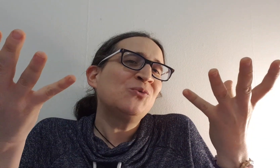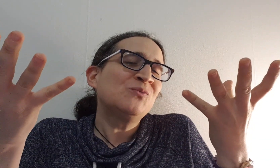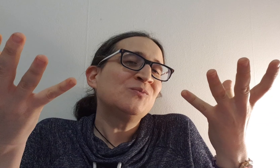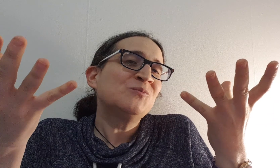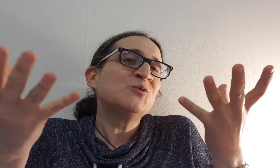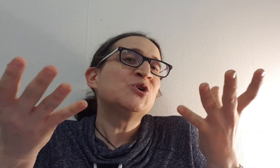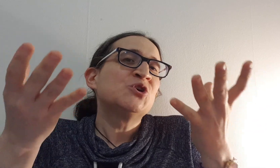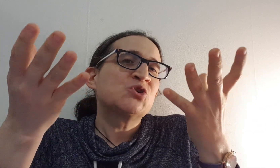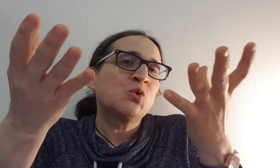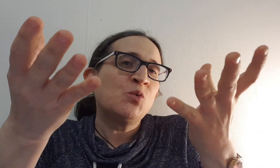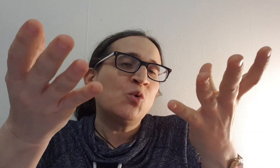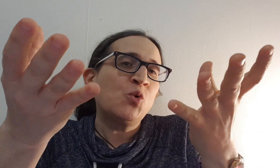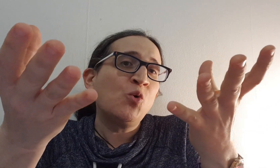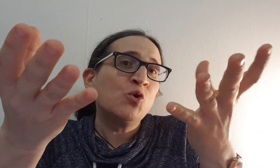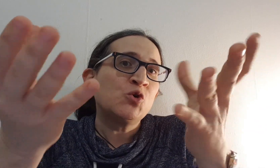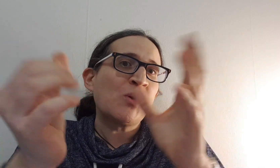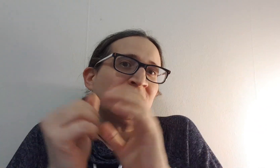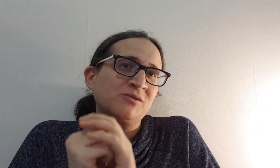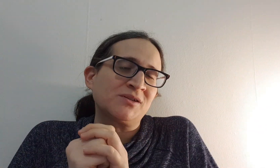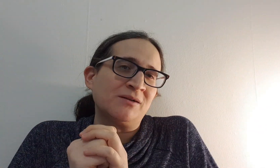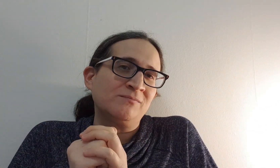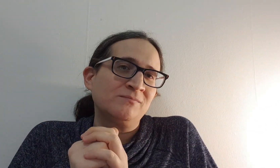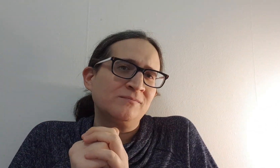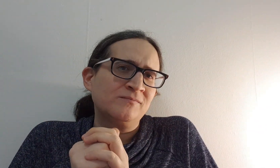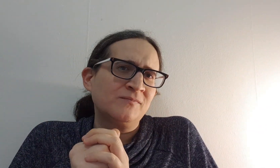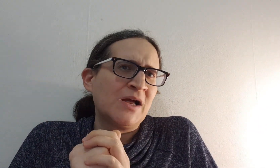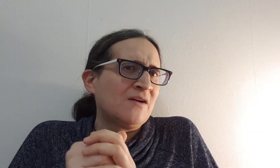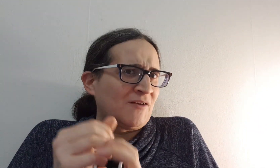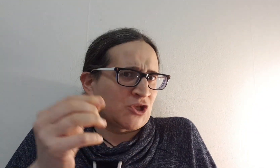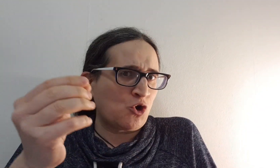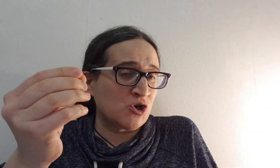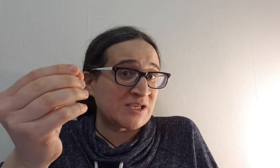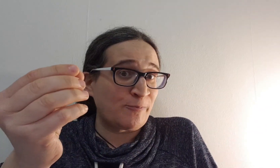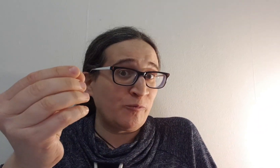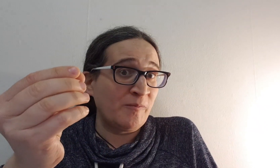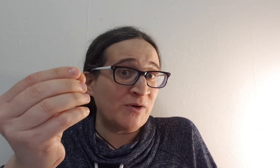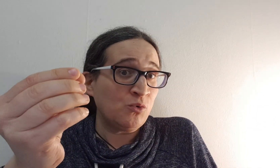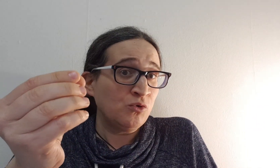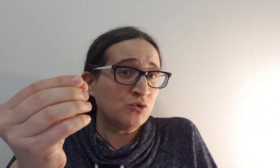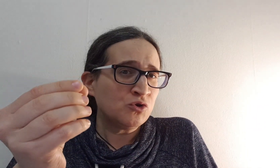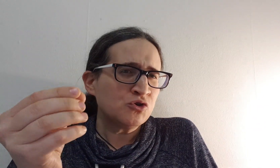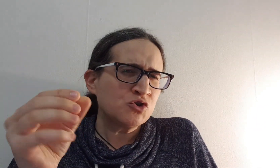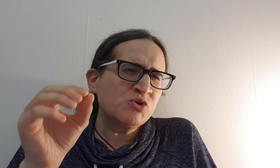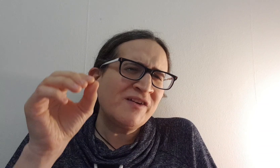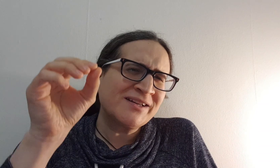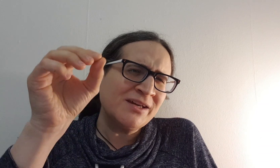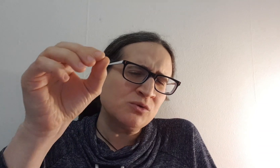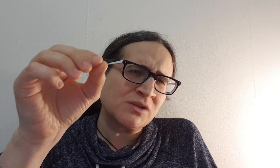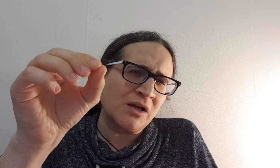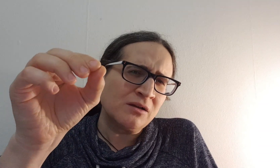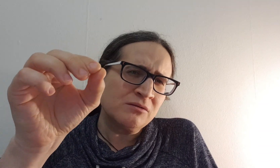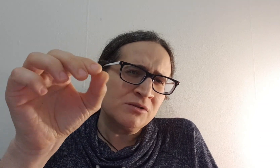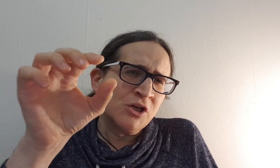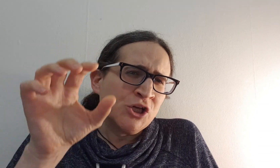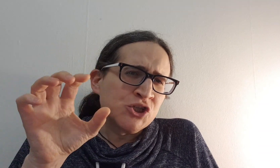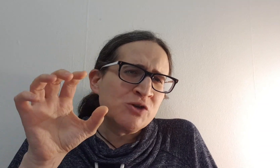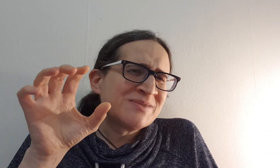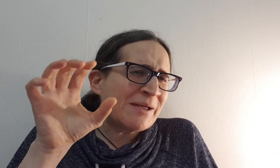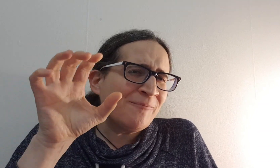שהוא אוהב אותך ואתה יכול לצפות ממנו שהוא יבקר אותך שימצא